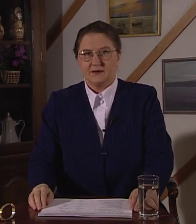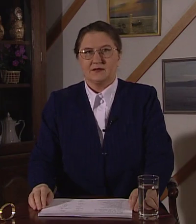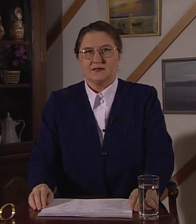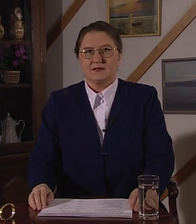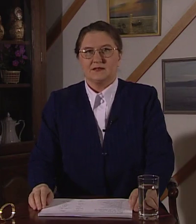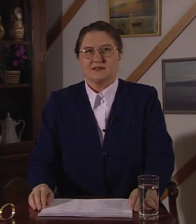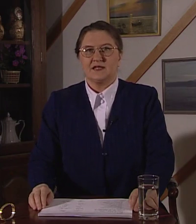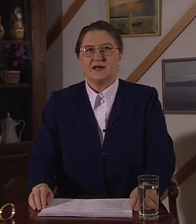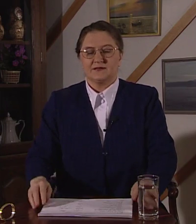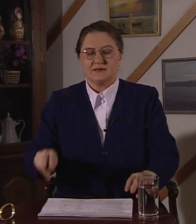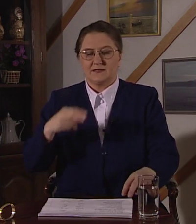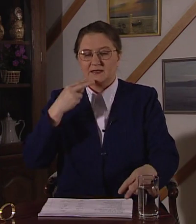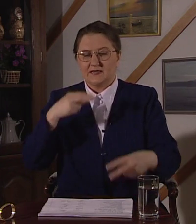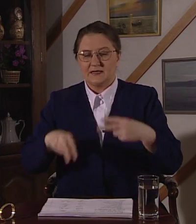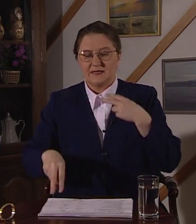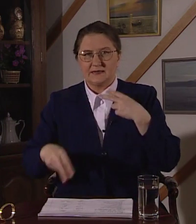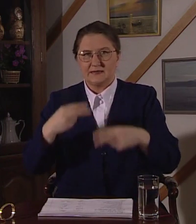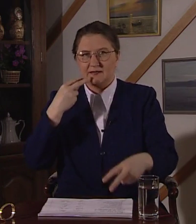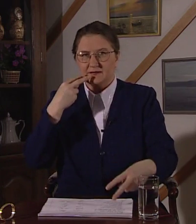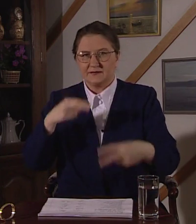Салат. Салат.